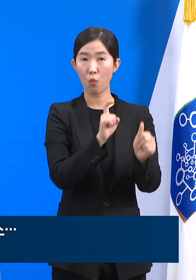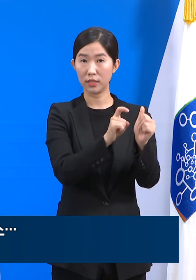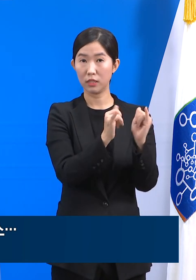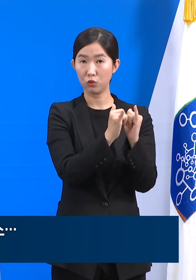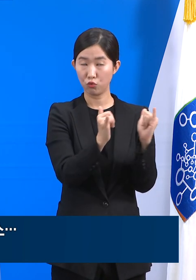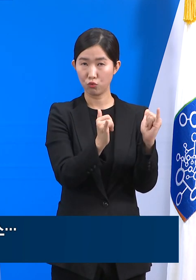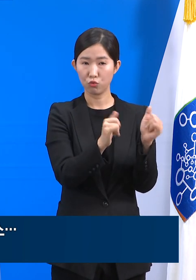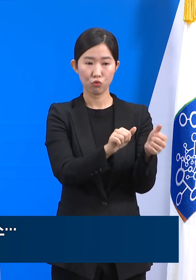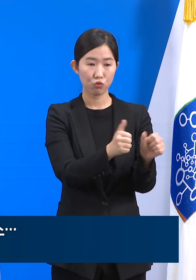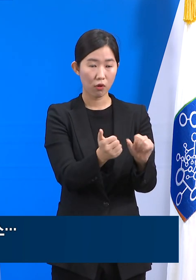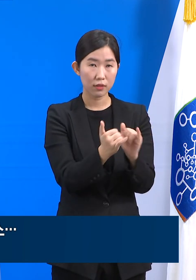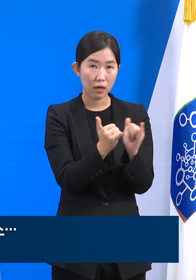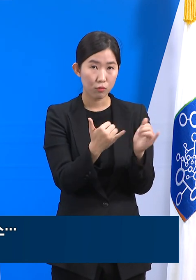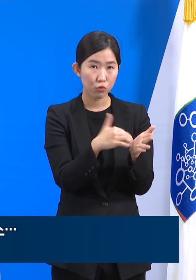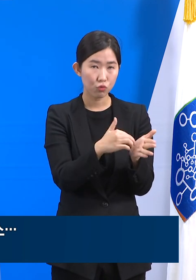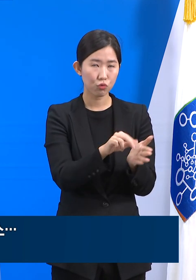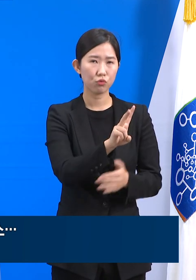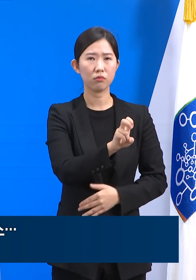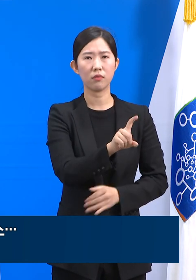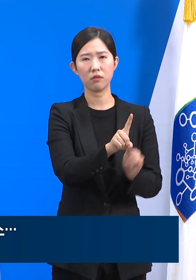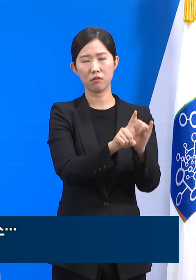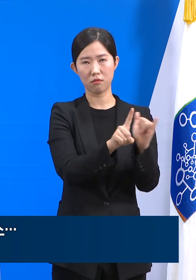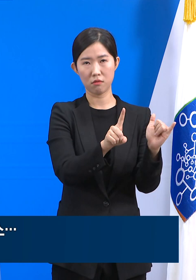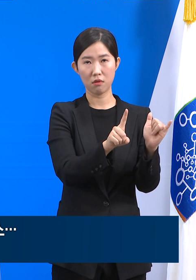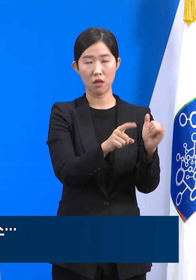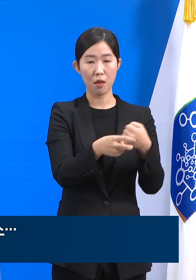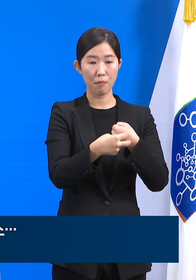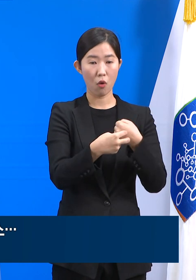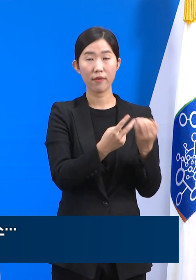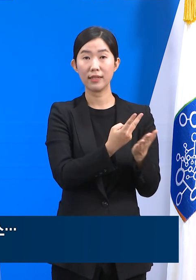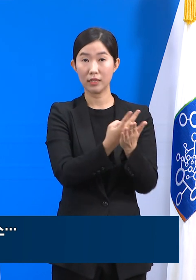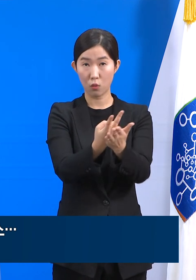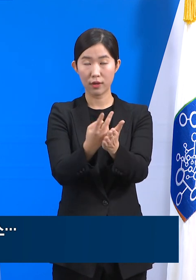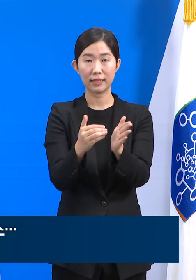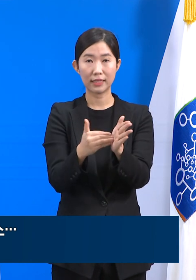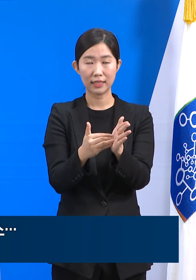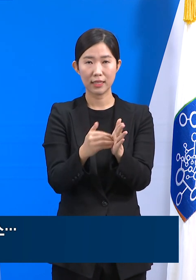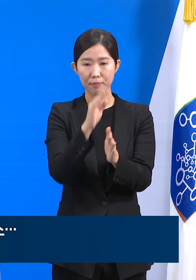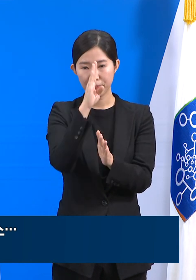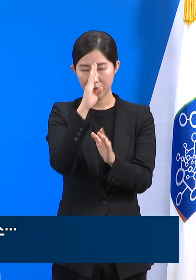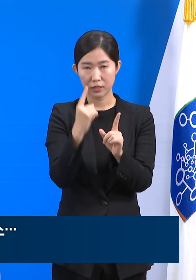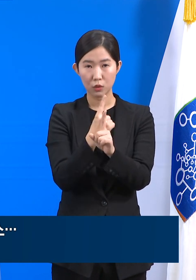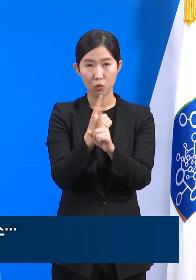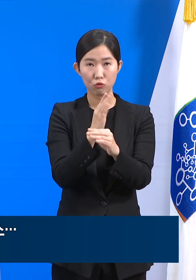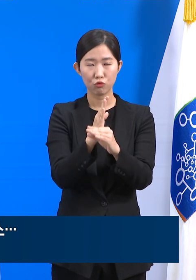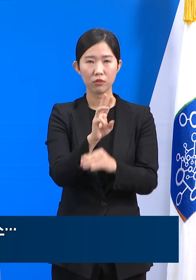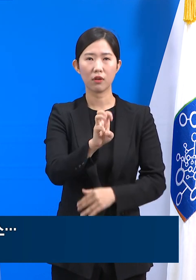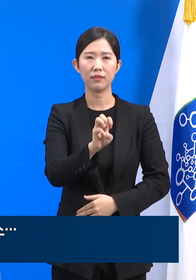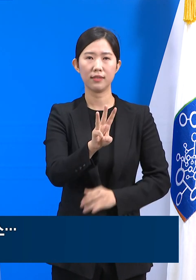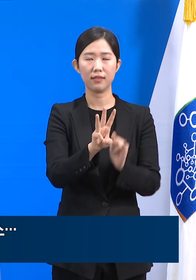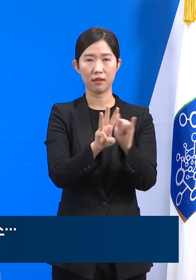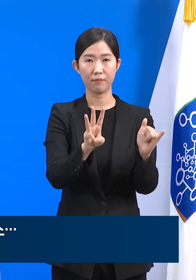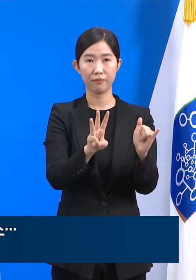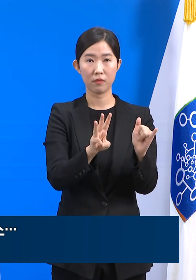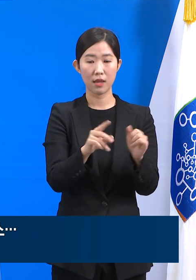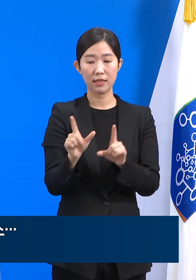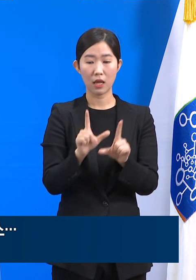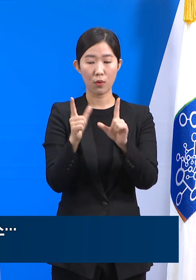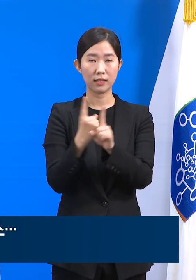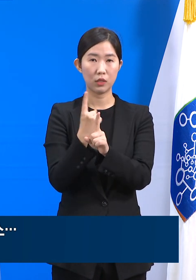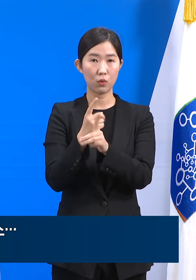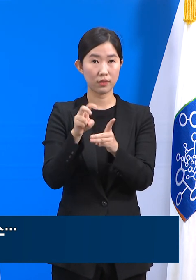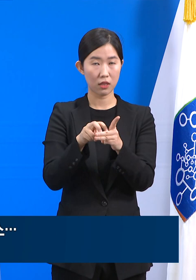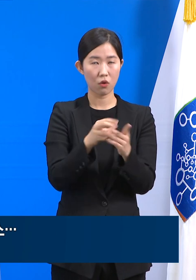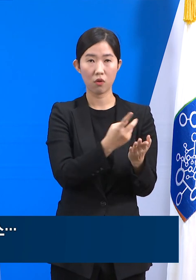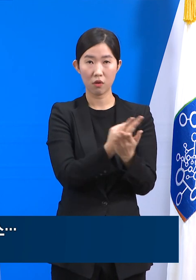사망자는 현재 21명, 병원으로 이송돼서 진료받고 있는 분은 33명, 생활치료센터로 이송된 직원 등은